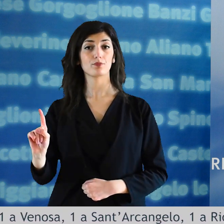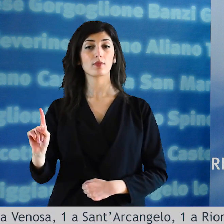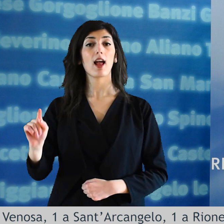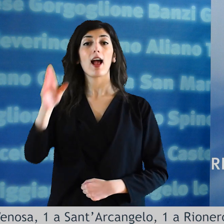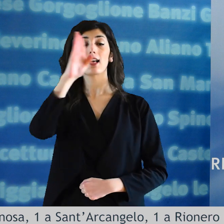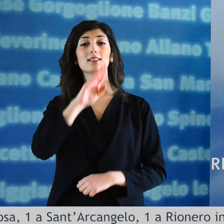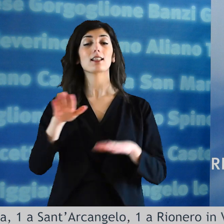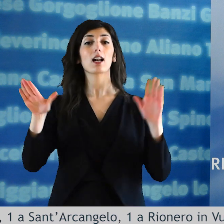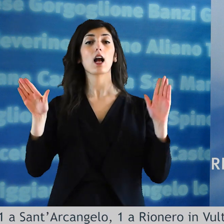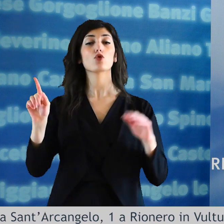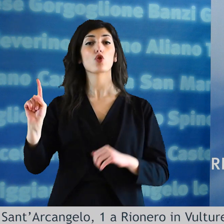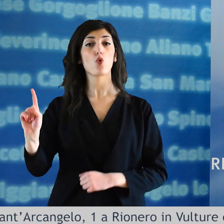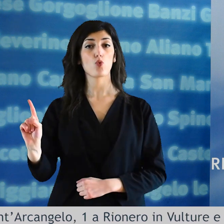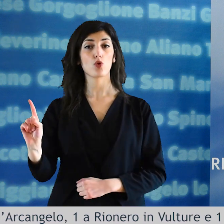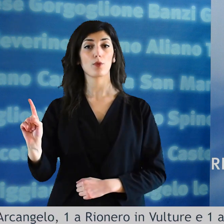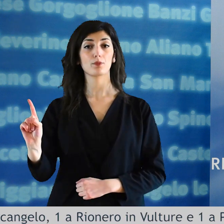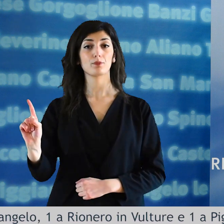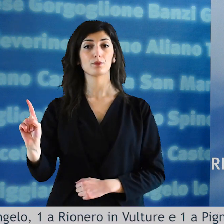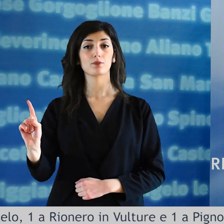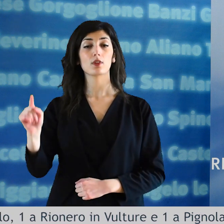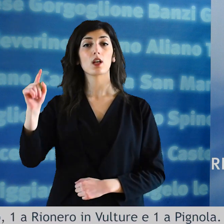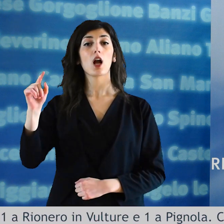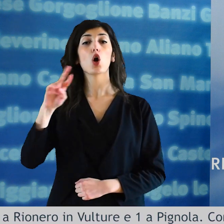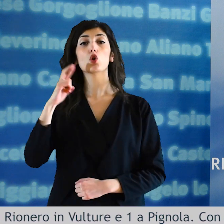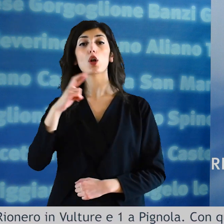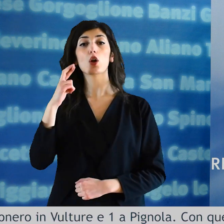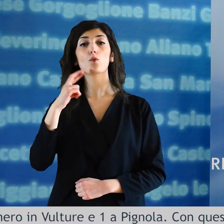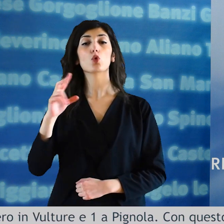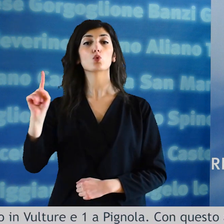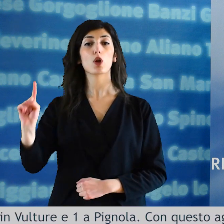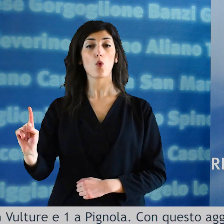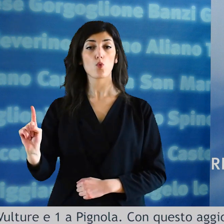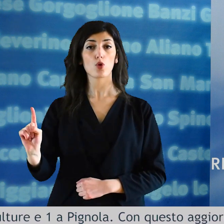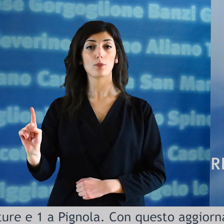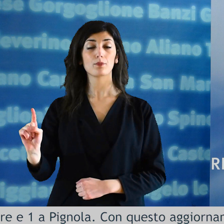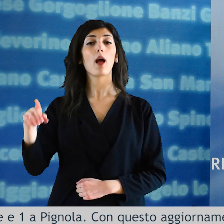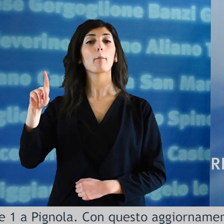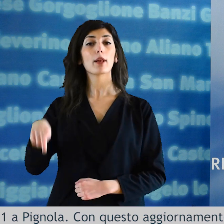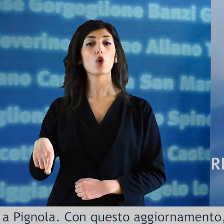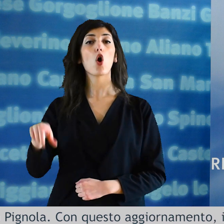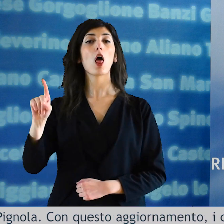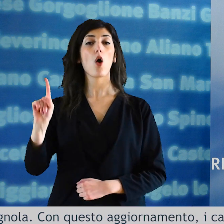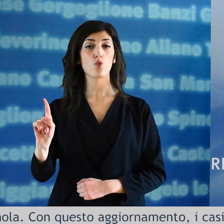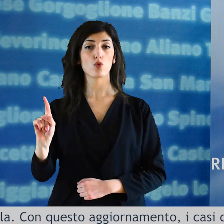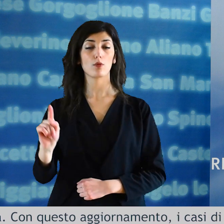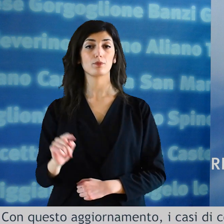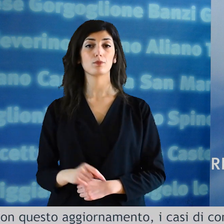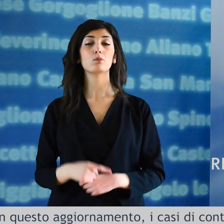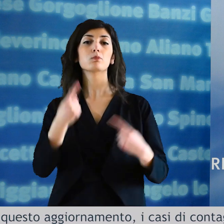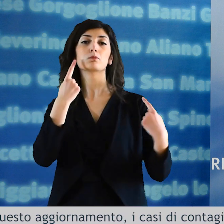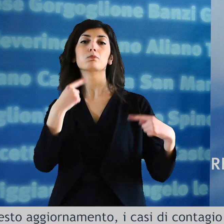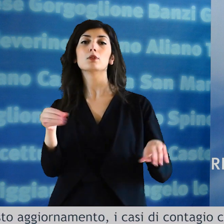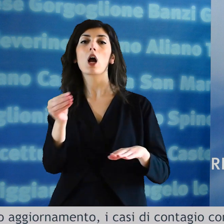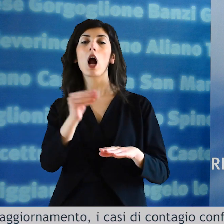uno a sant'arcangelo uno a rio nero in vulture e uno a pignola